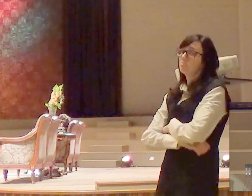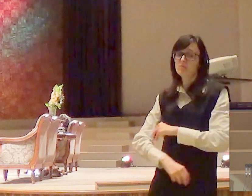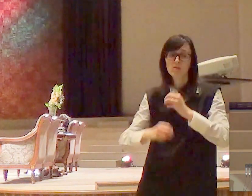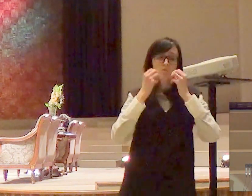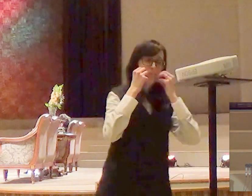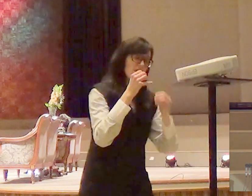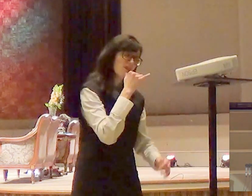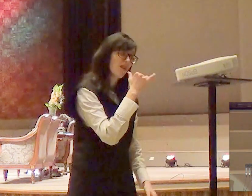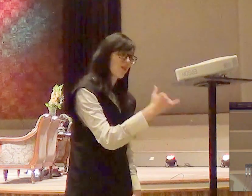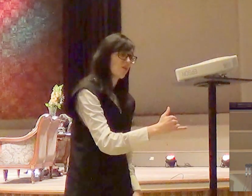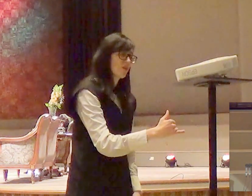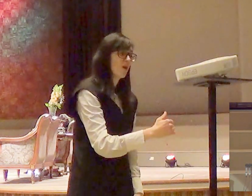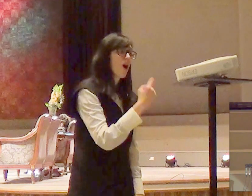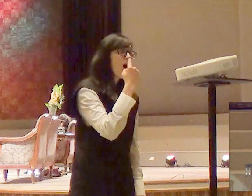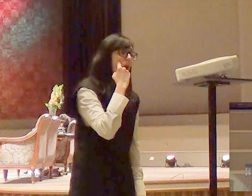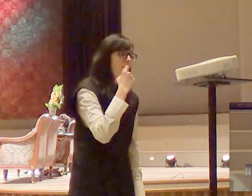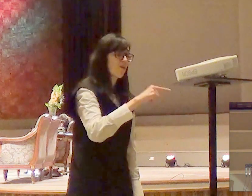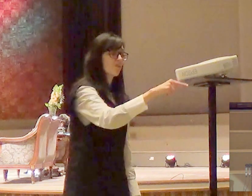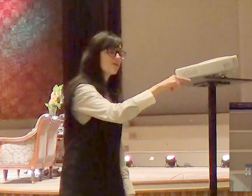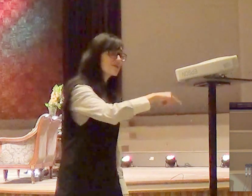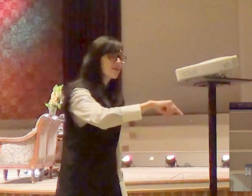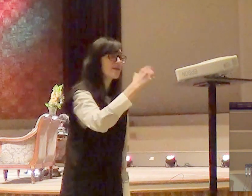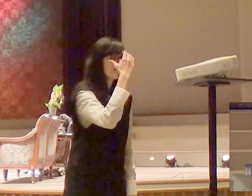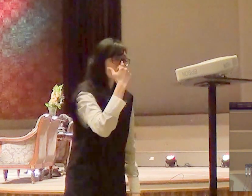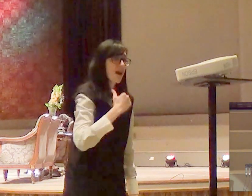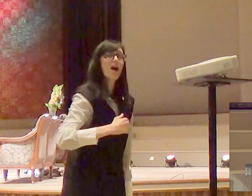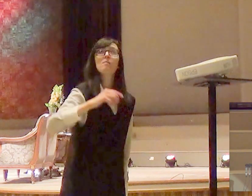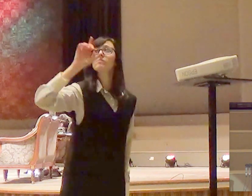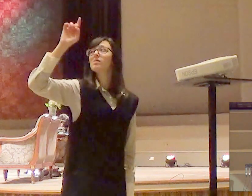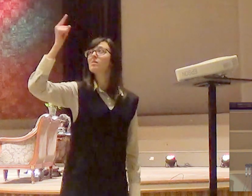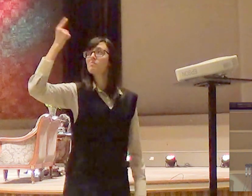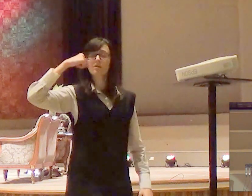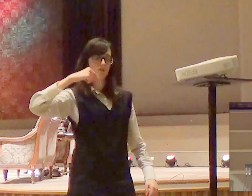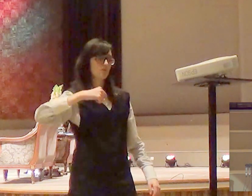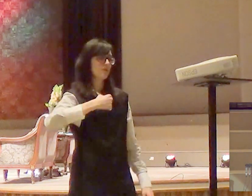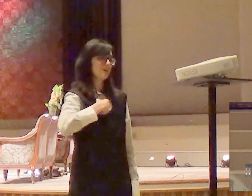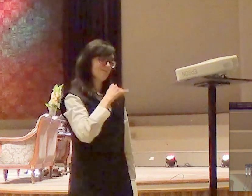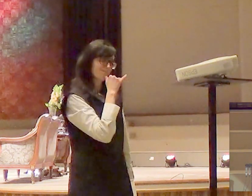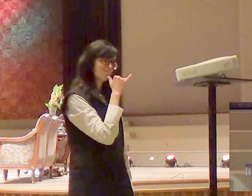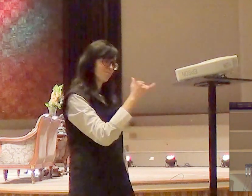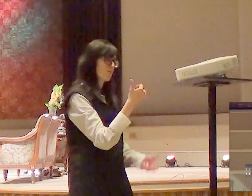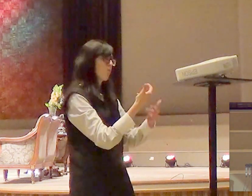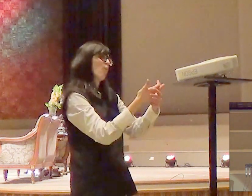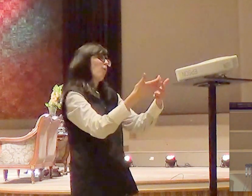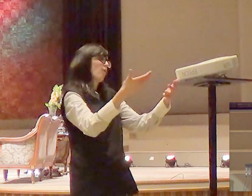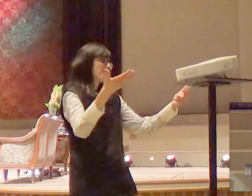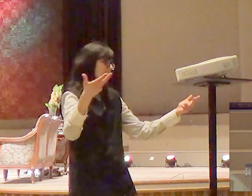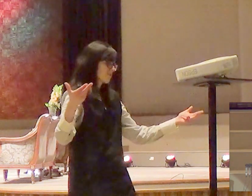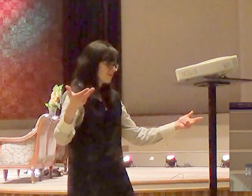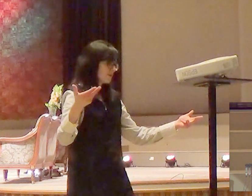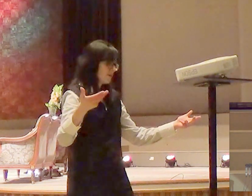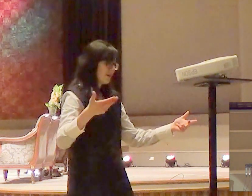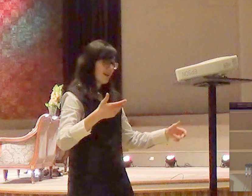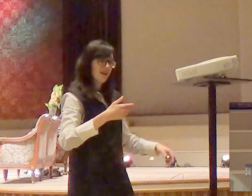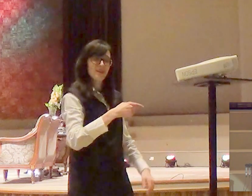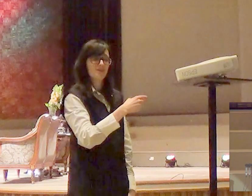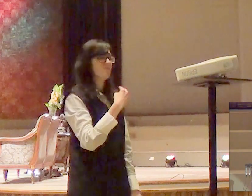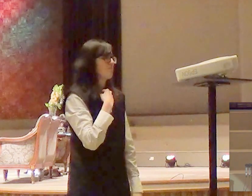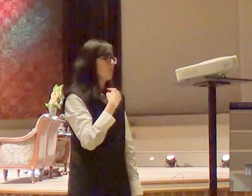assim vocês saberão que o Senhor me enviou para fazer todas essas coisas e que isso não partiu de mim